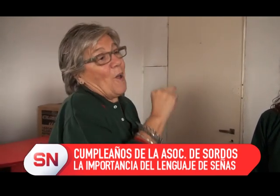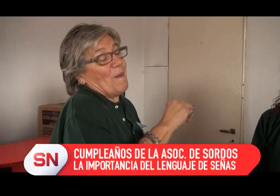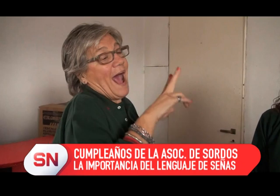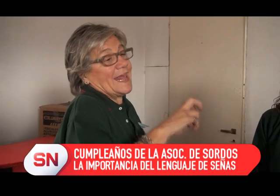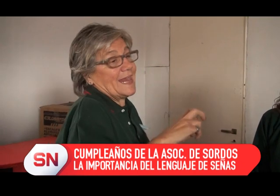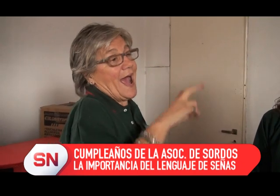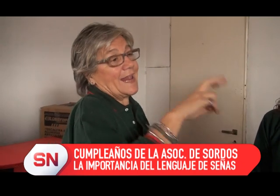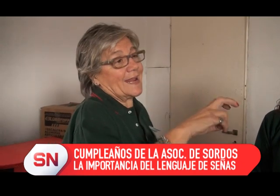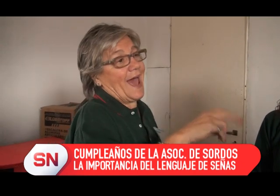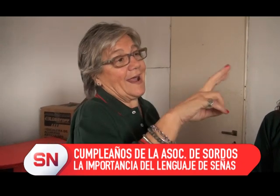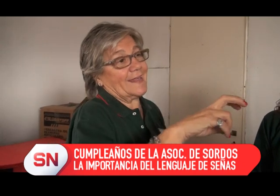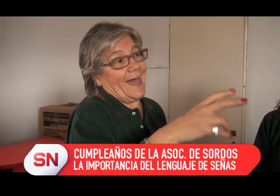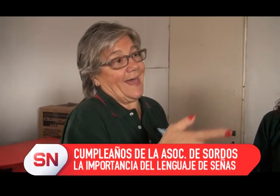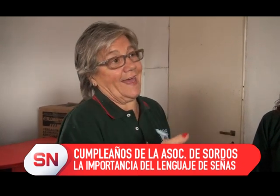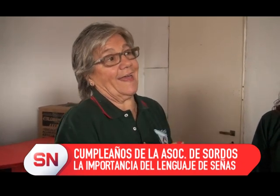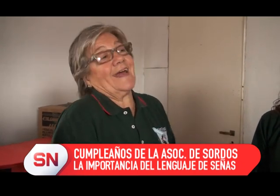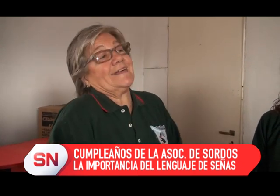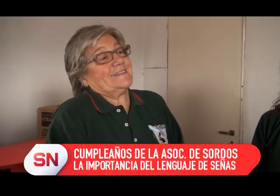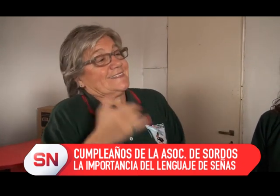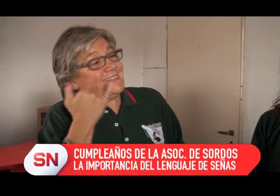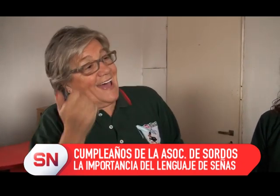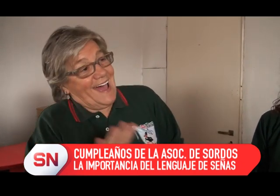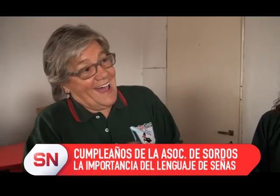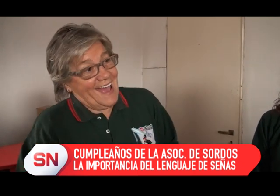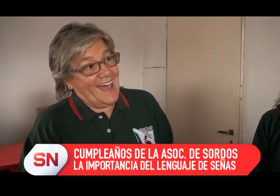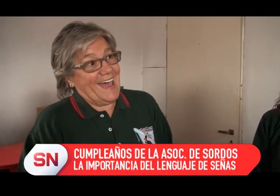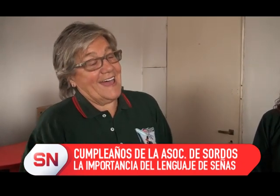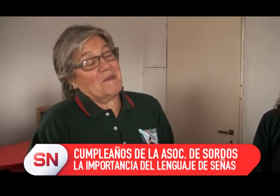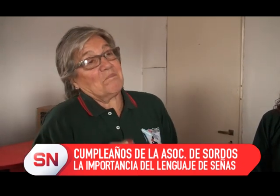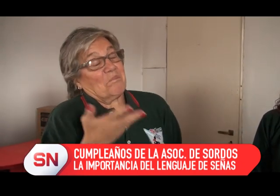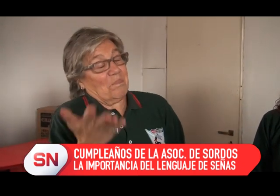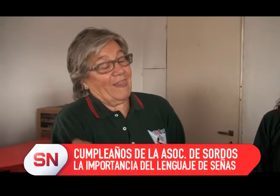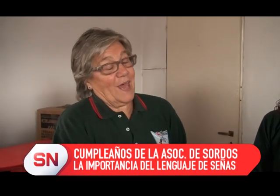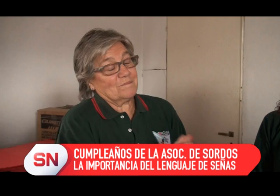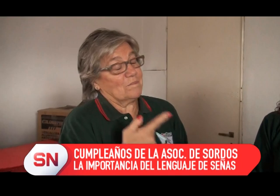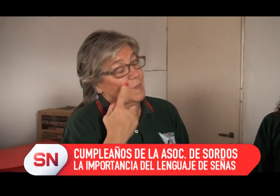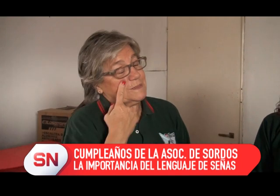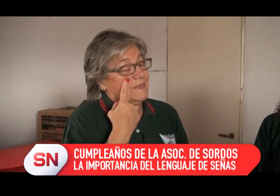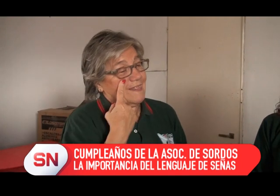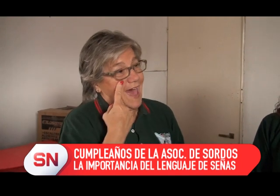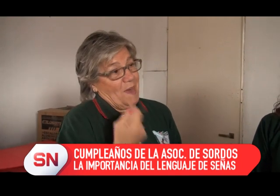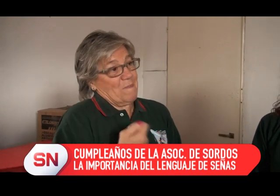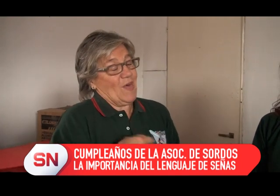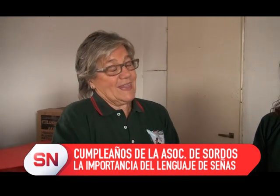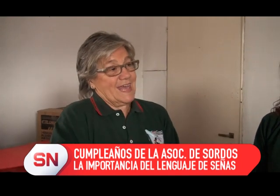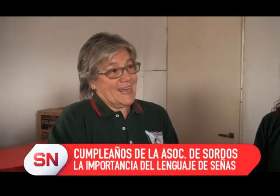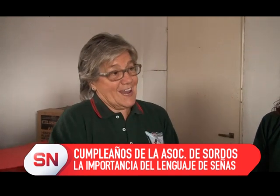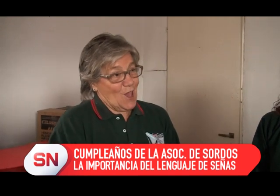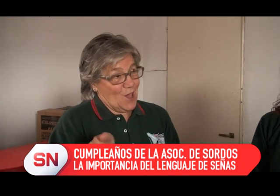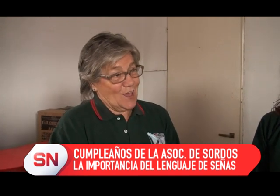buscar lugares, más que nada un lugar, empezaron a alquilar, cuando se formó la asociación necesitaban un lugar para estar,